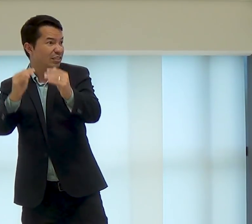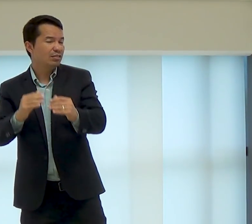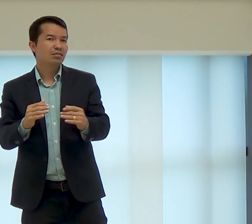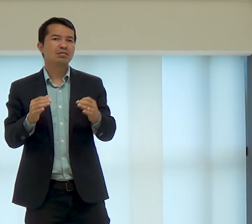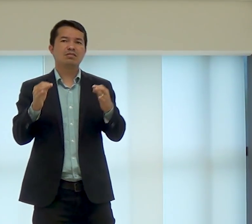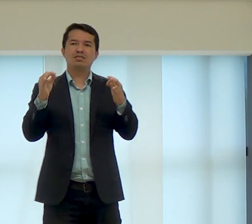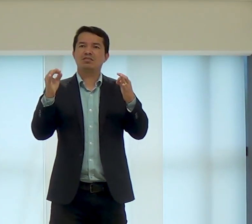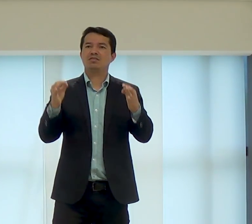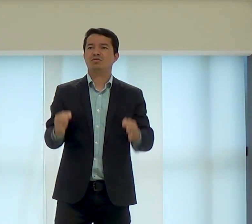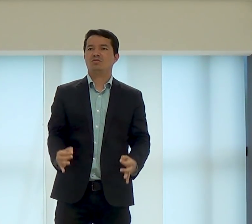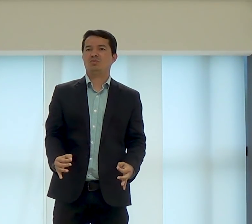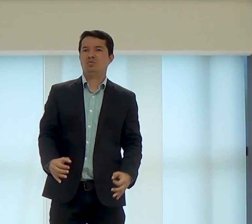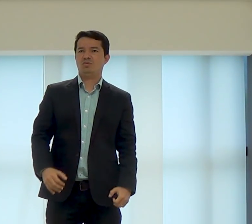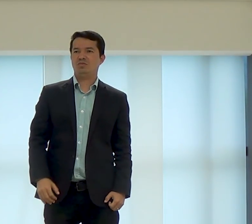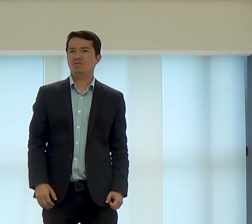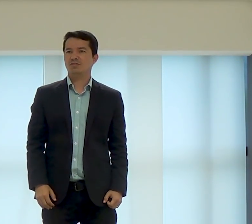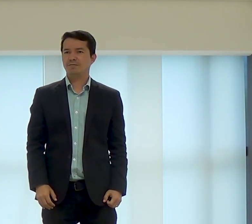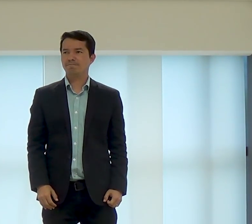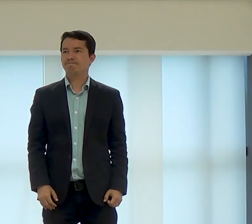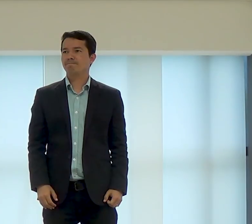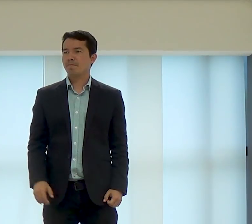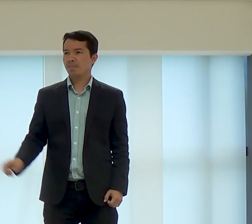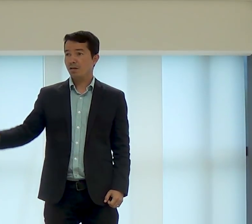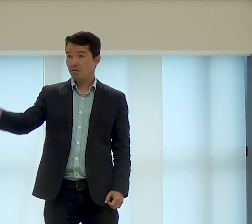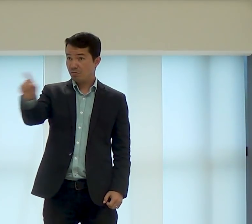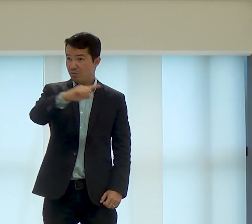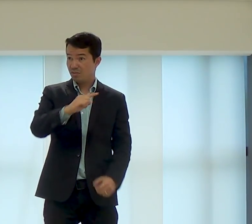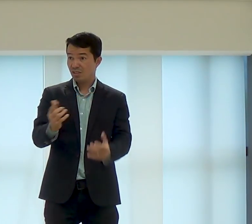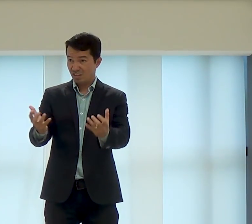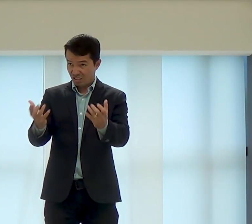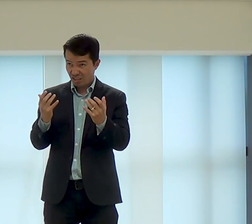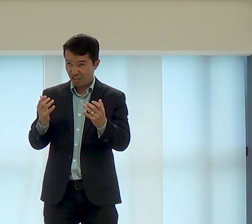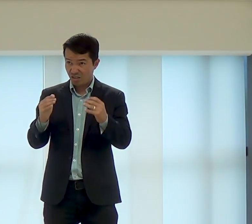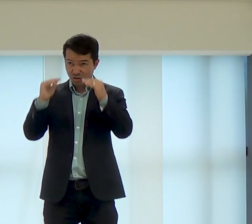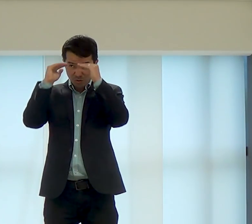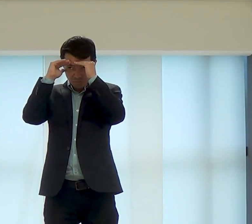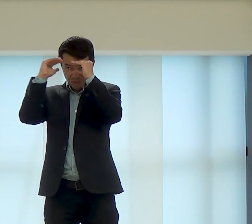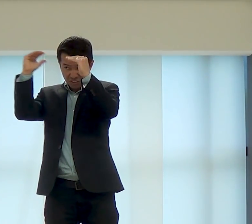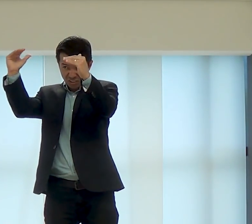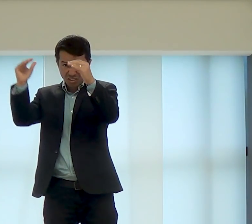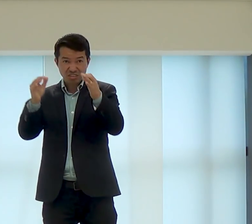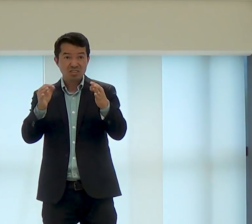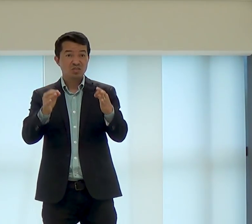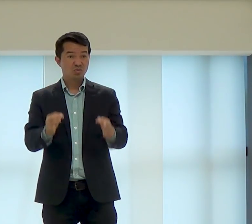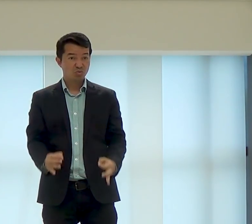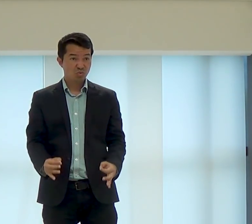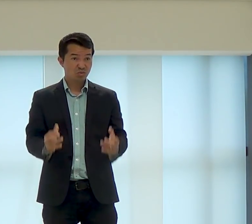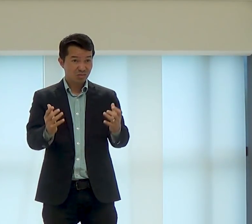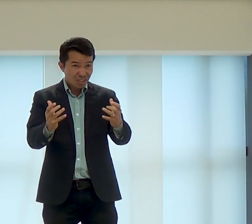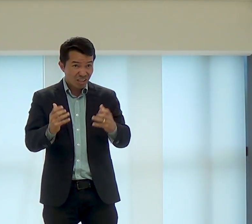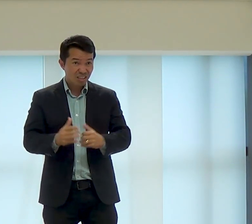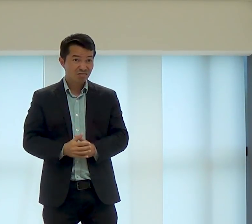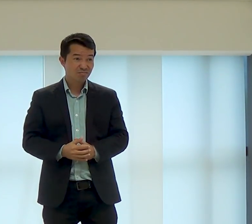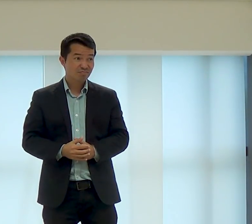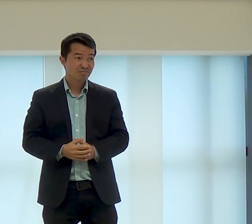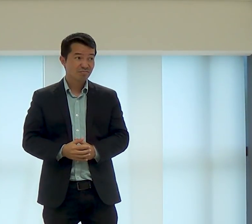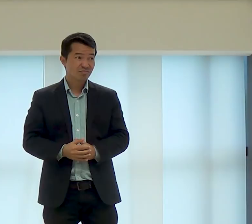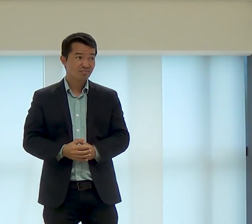José foi um homem obediente e justo, você quer ser obediente e justo, você quer, você